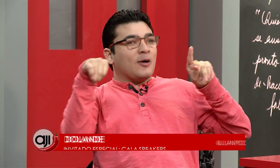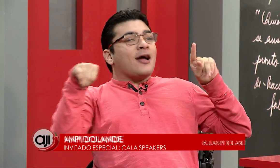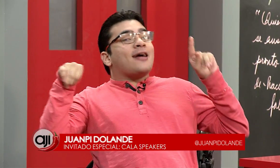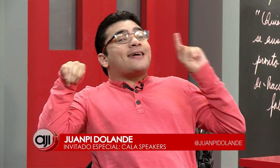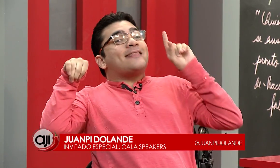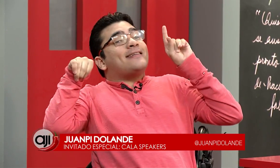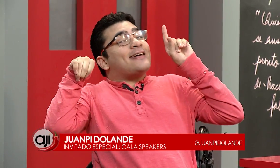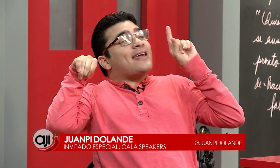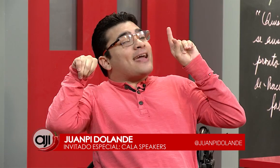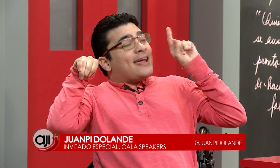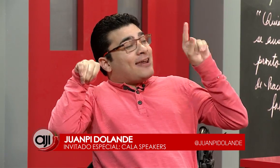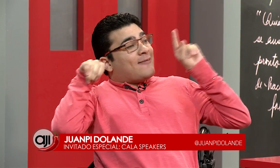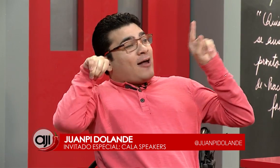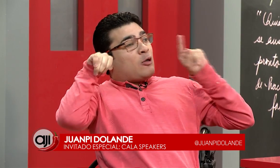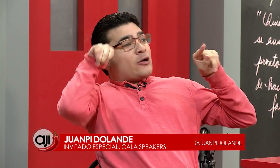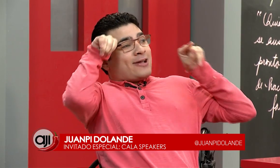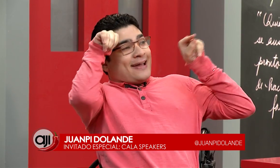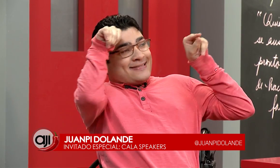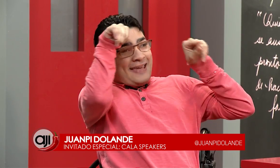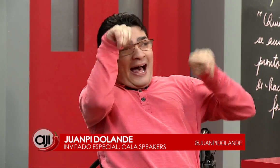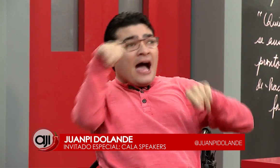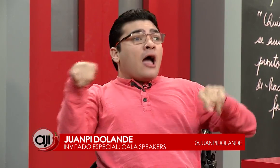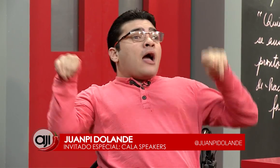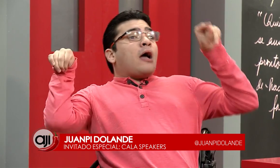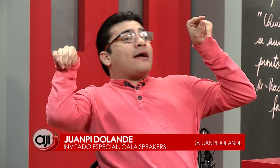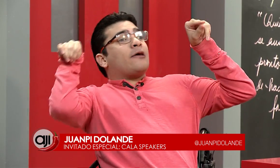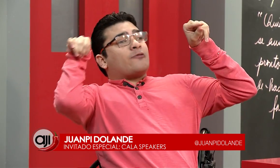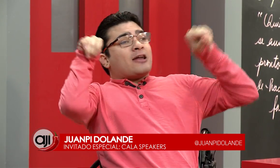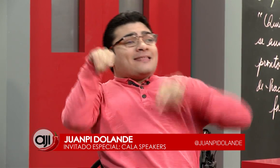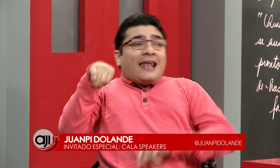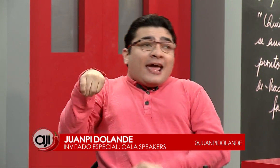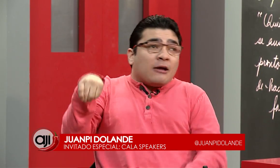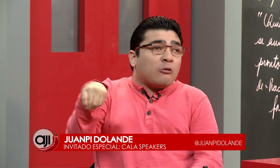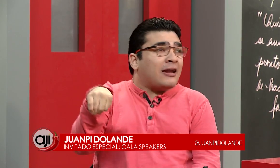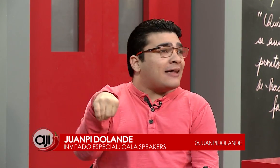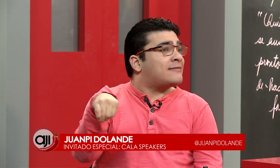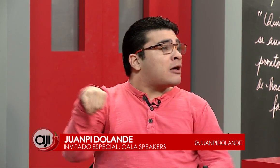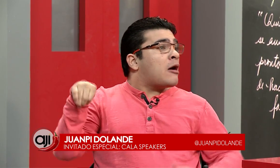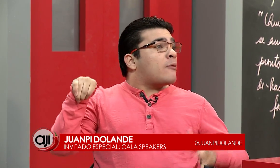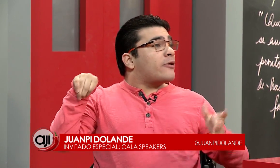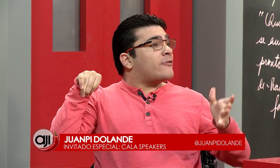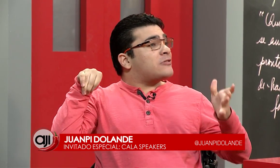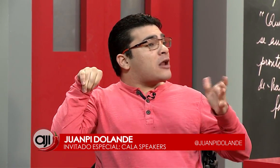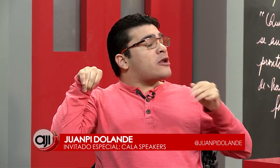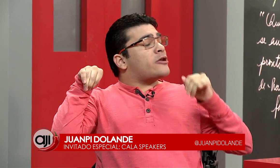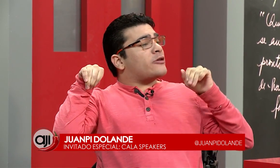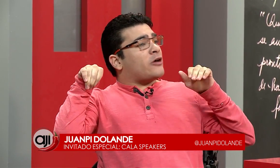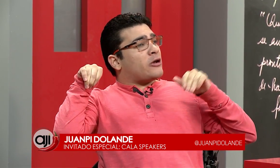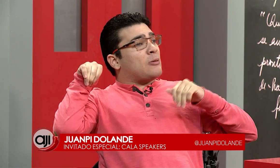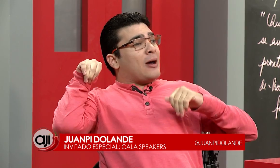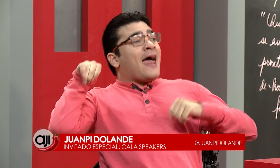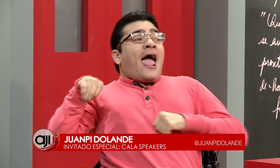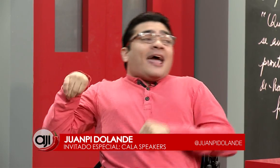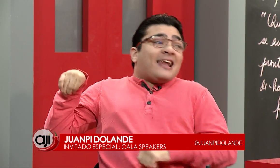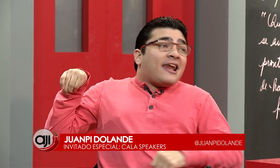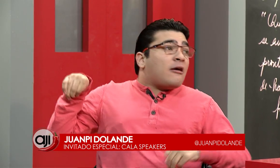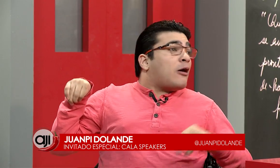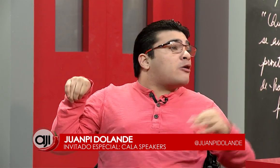que tiene elevador que está frente a las escuelas profesionales Richard Newman, el elevador